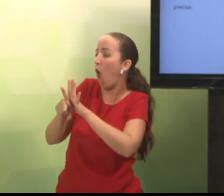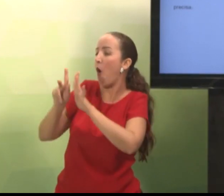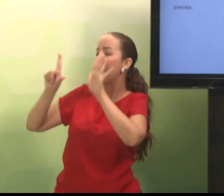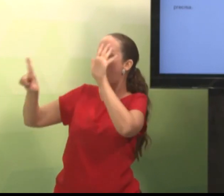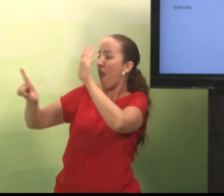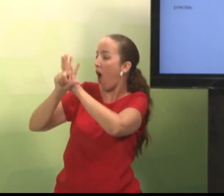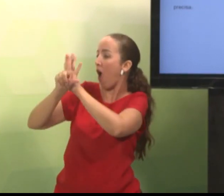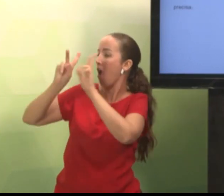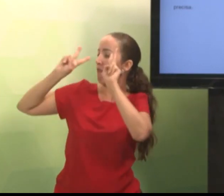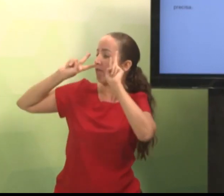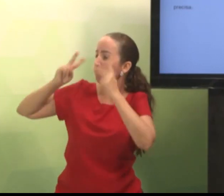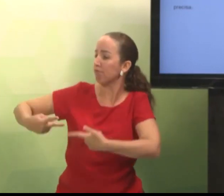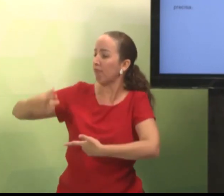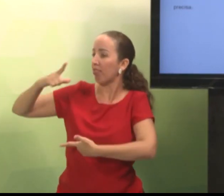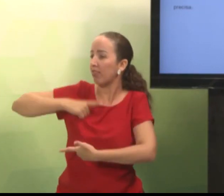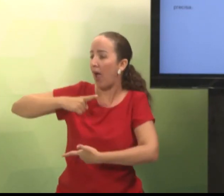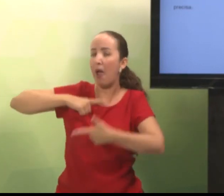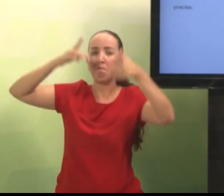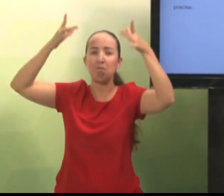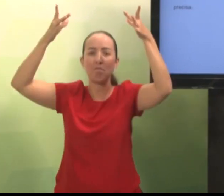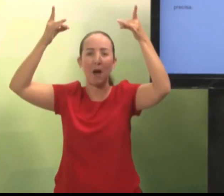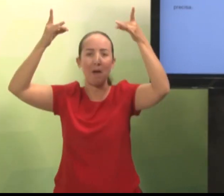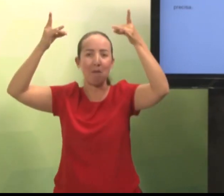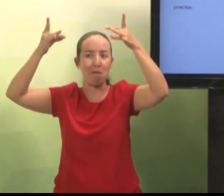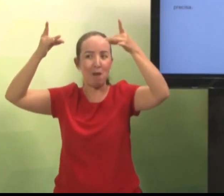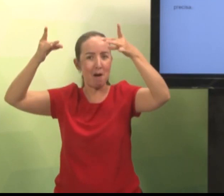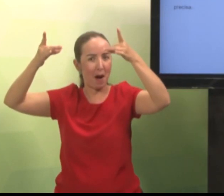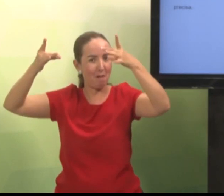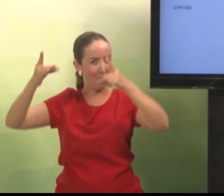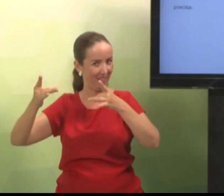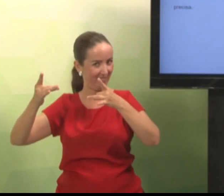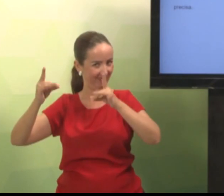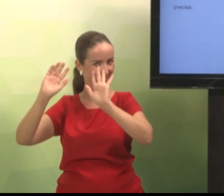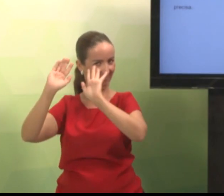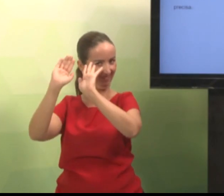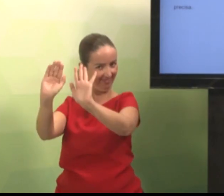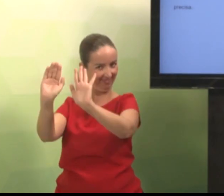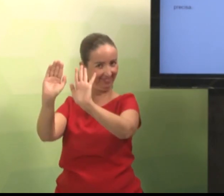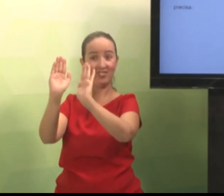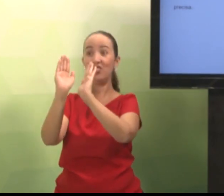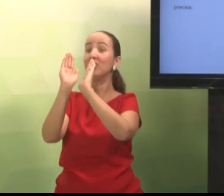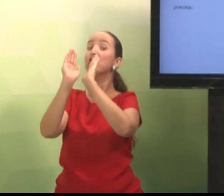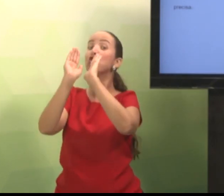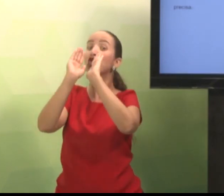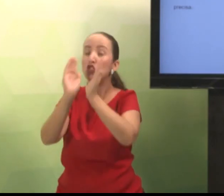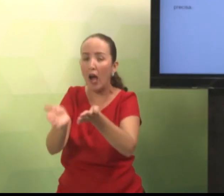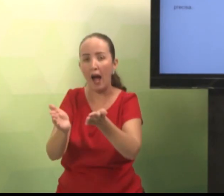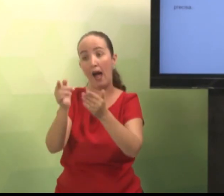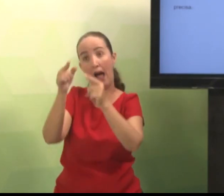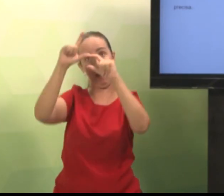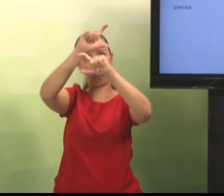sinais como primeira língua, que é uma língua visual. Então, você vai detalhar essas especificidades